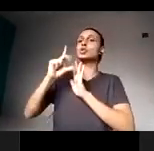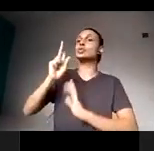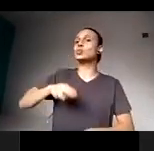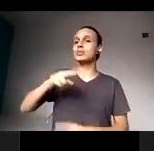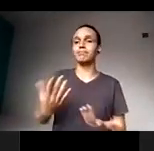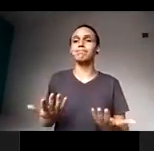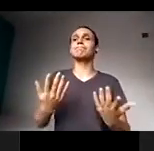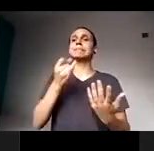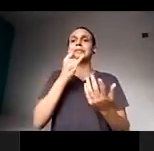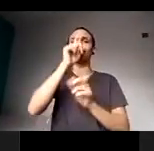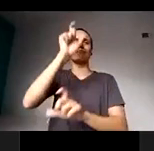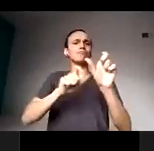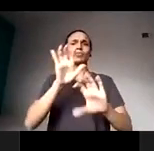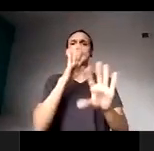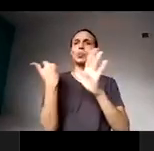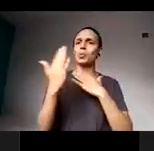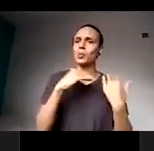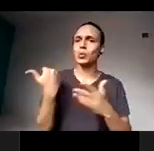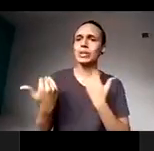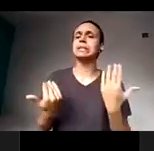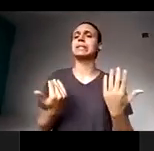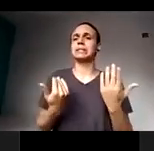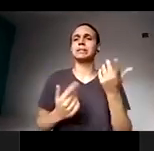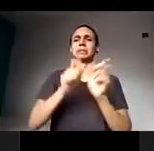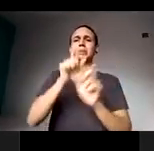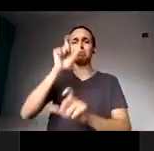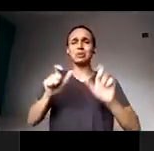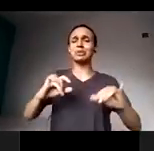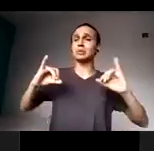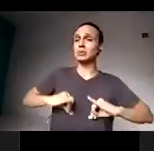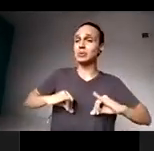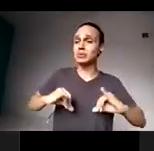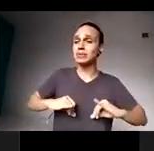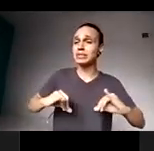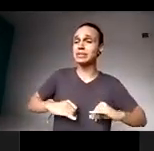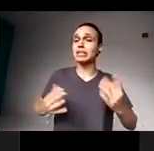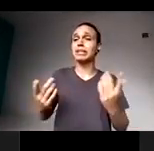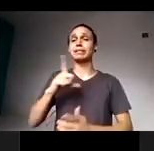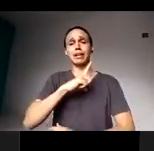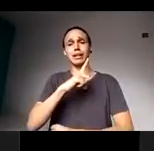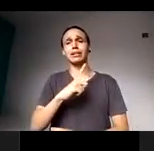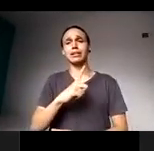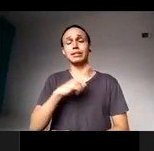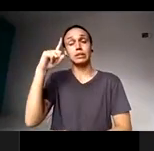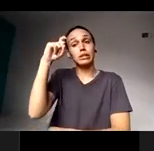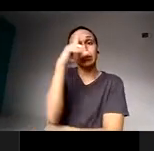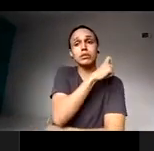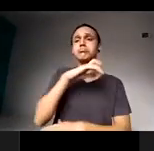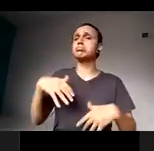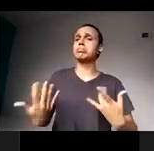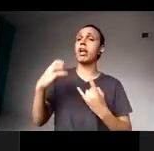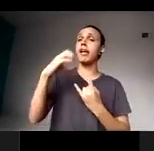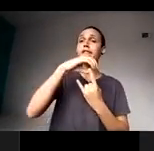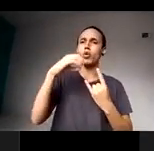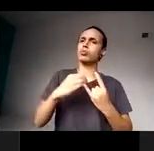muitas pessoas passando por um processo de sofrimento muito difícil, enfim, e a Fiocruz está muito envolvida